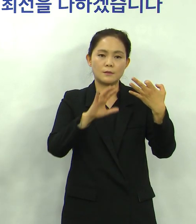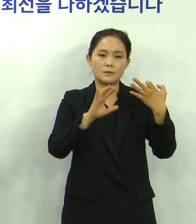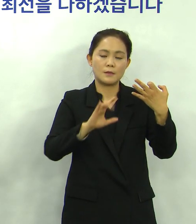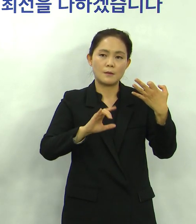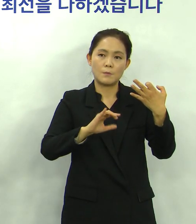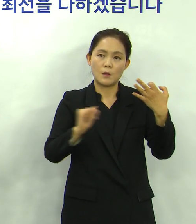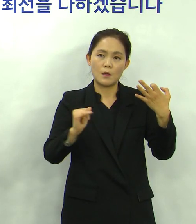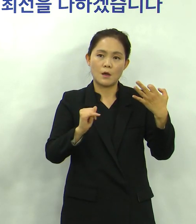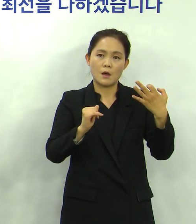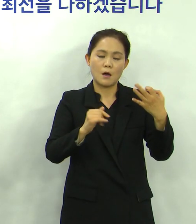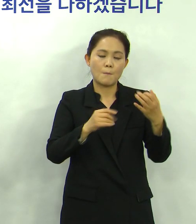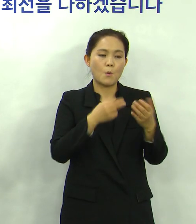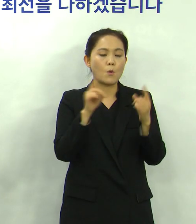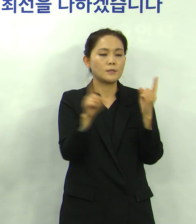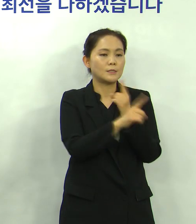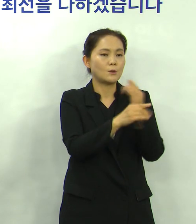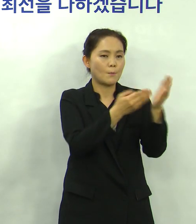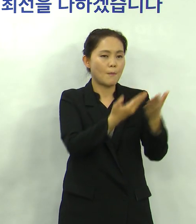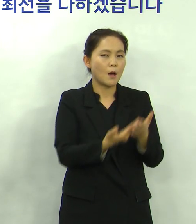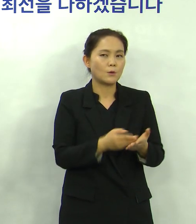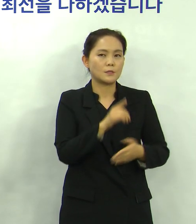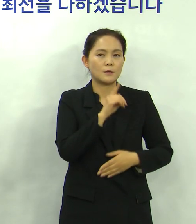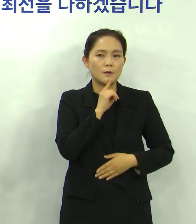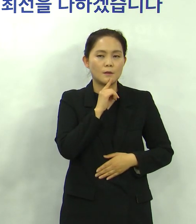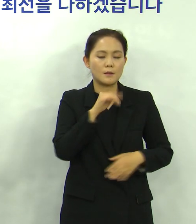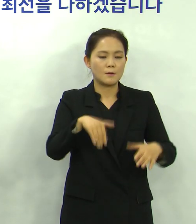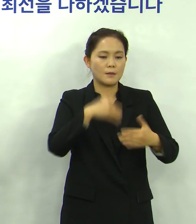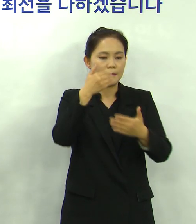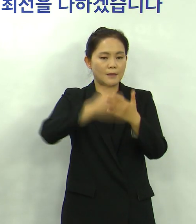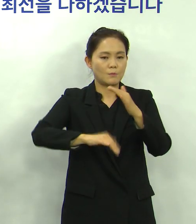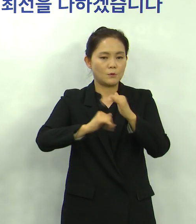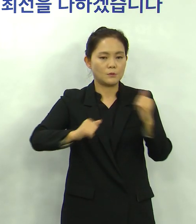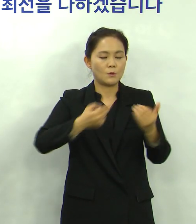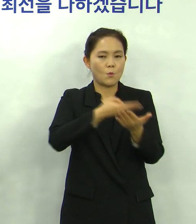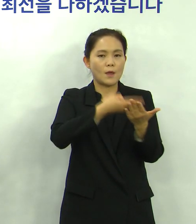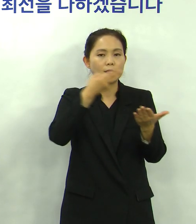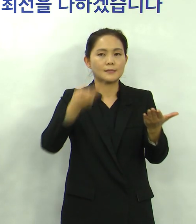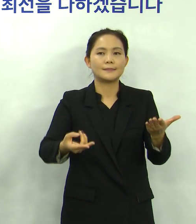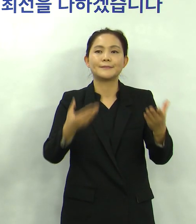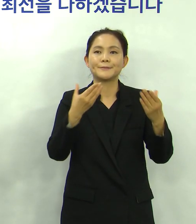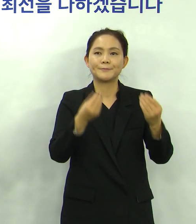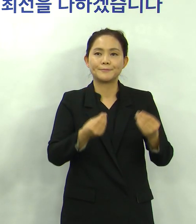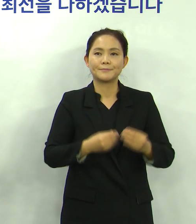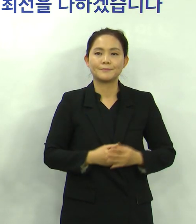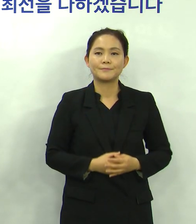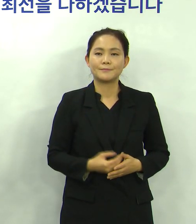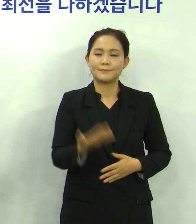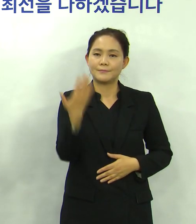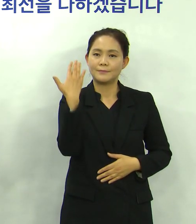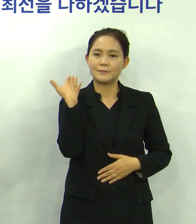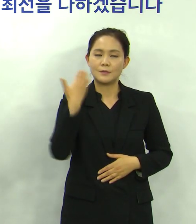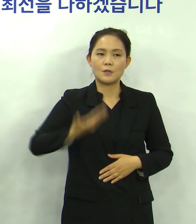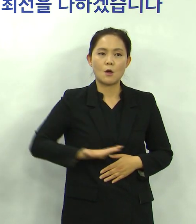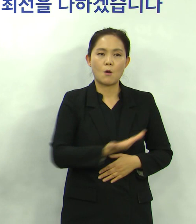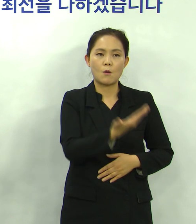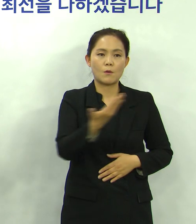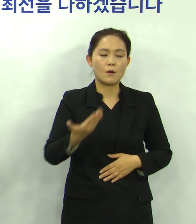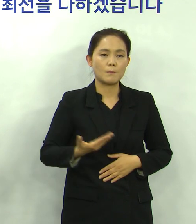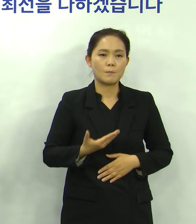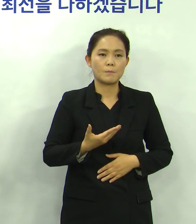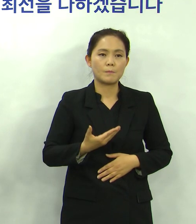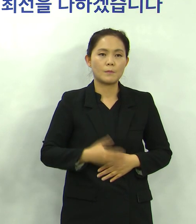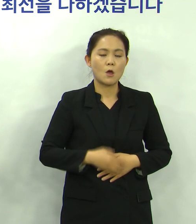입원 치료를 받고 있으며 나머지는 완치되어 퇴원해 있습니다 지난주 시민 여러분이 크게